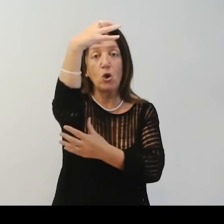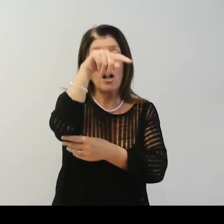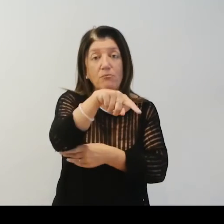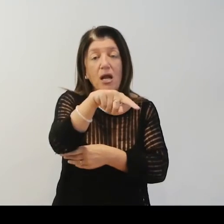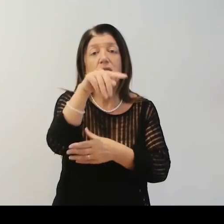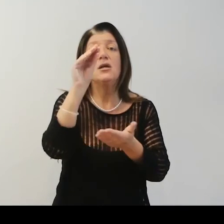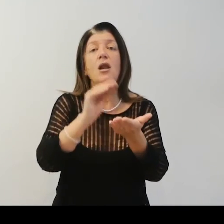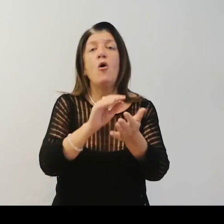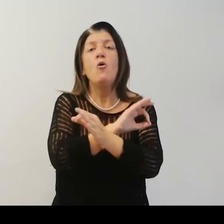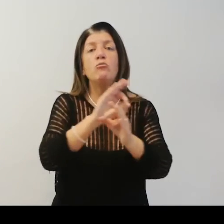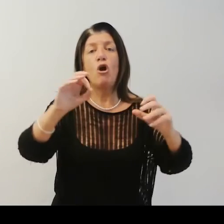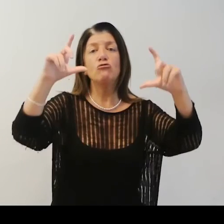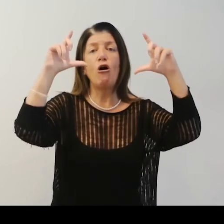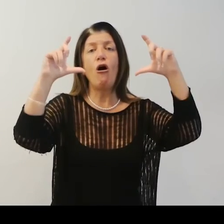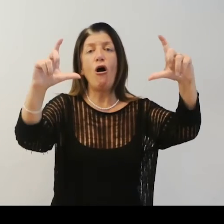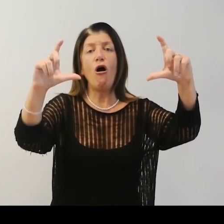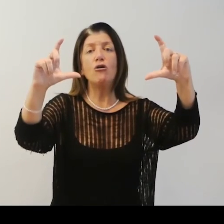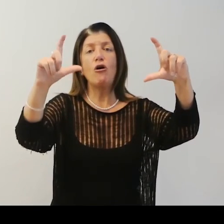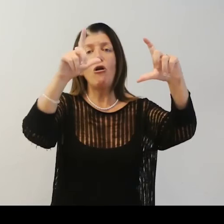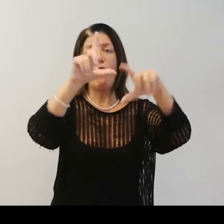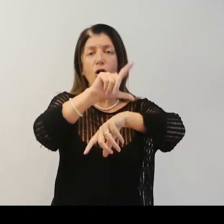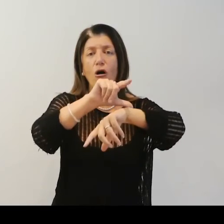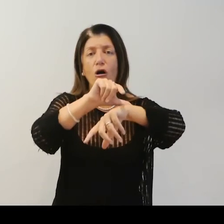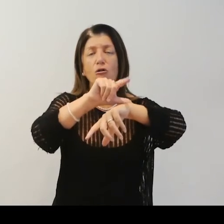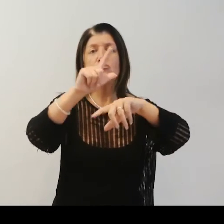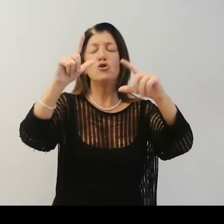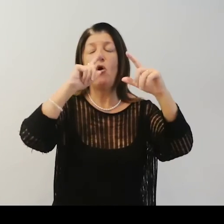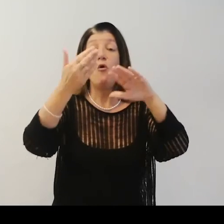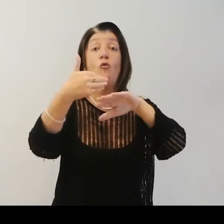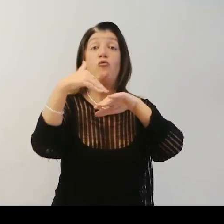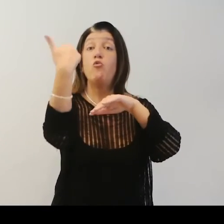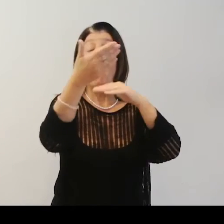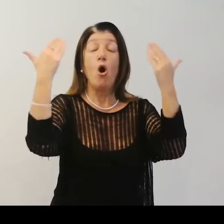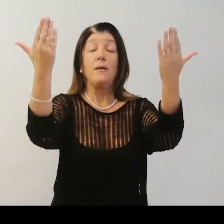al suo interno venne montato un orologio con quadrante esterno